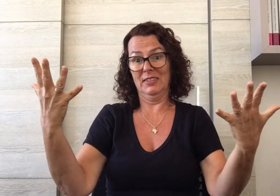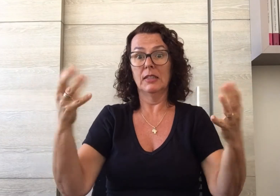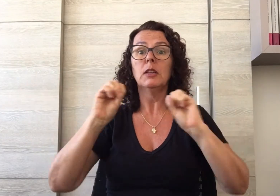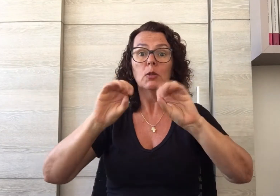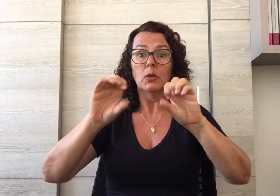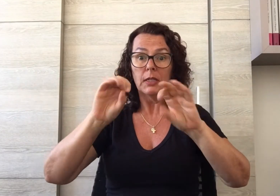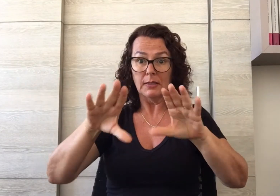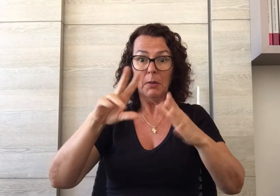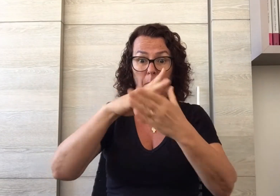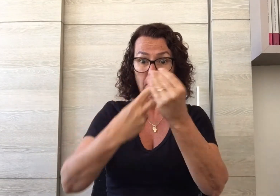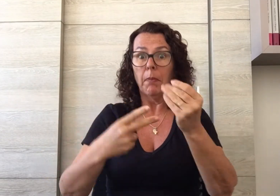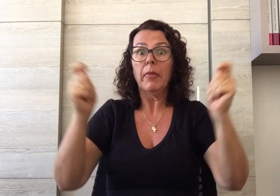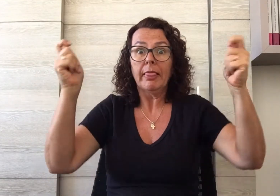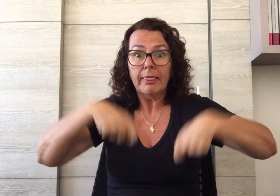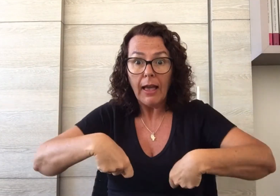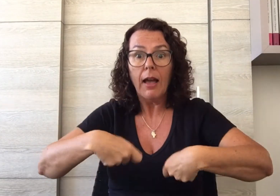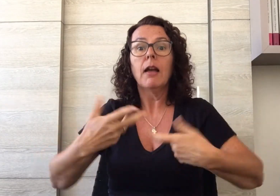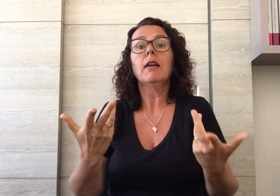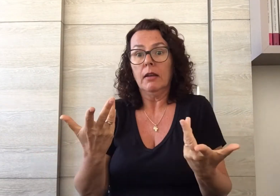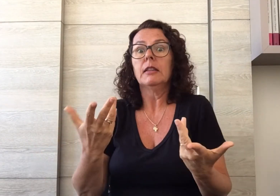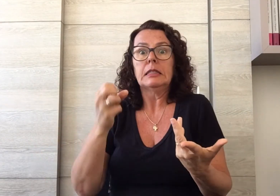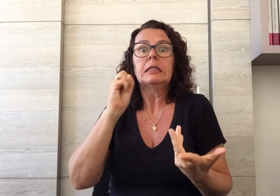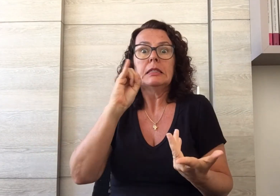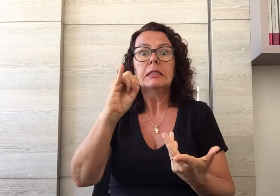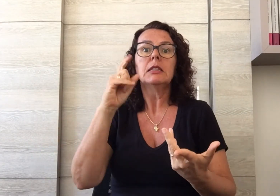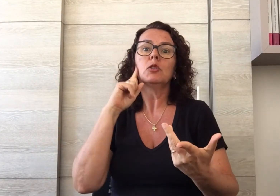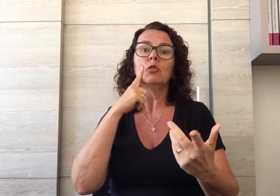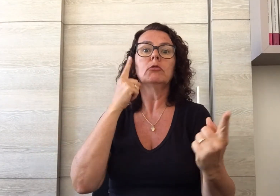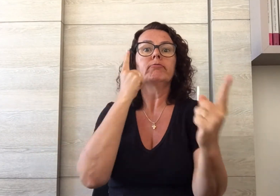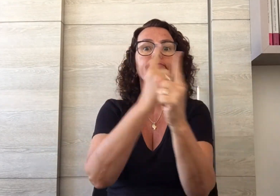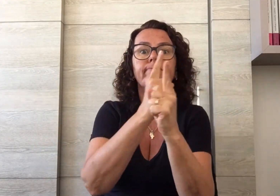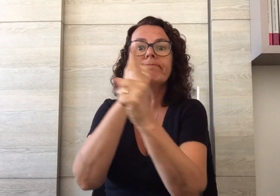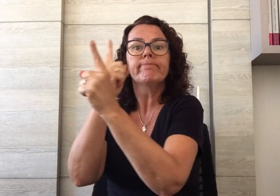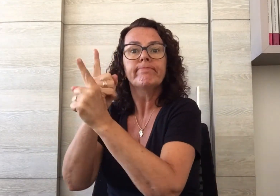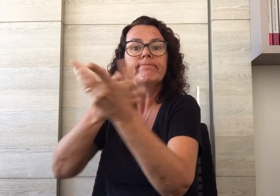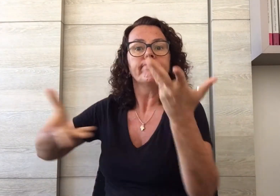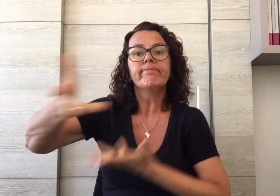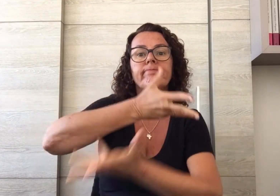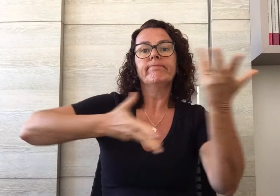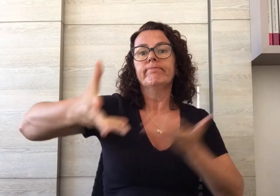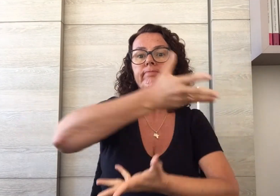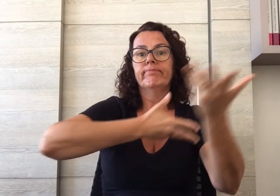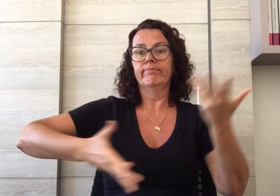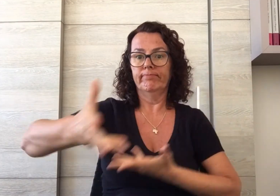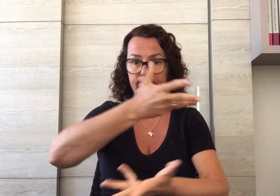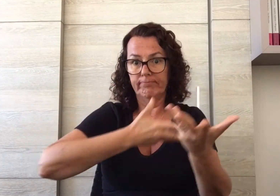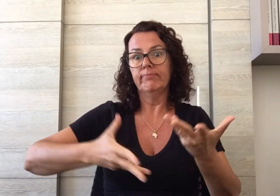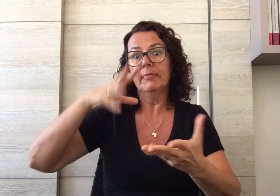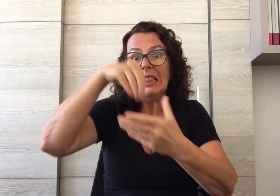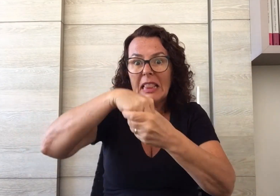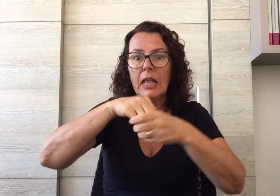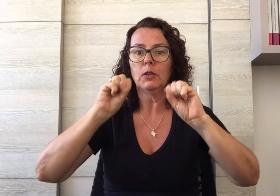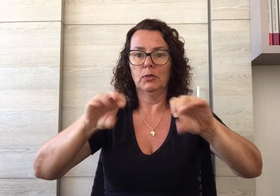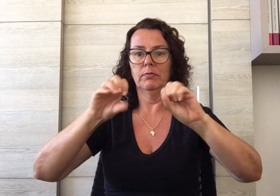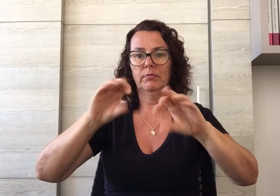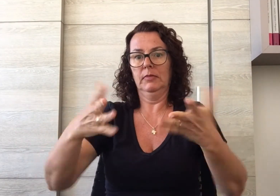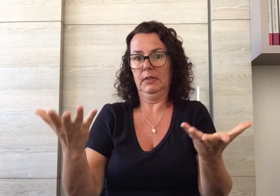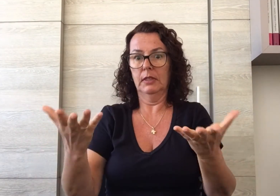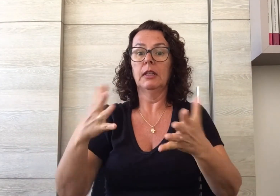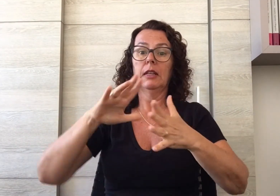possível quando há um encontro surdo-surdo no espaço educacional. As línguas ensinadas são consequências de uma